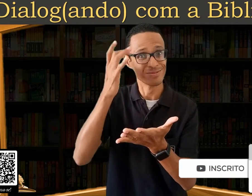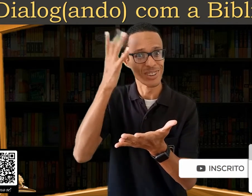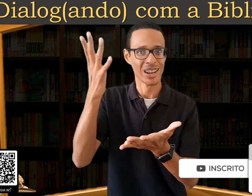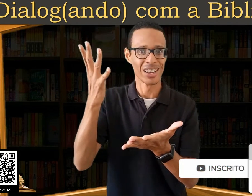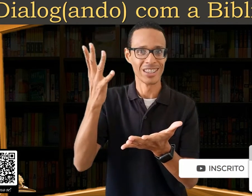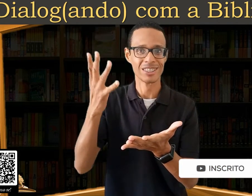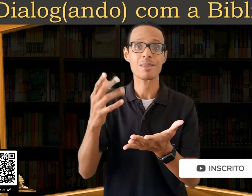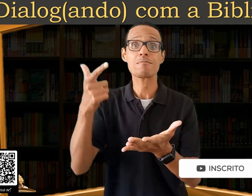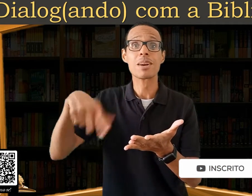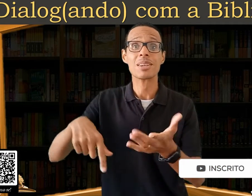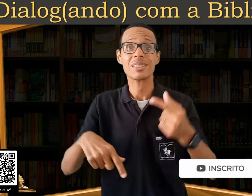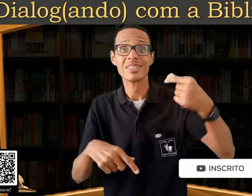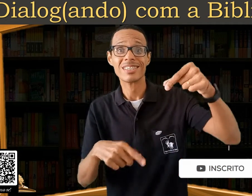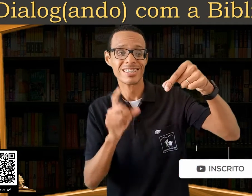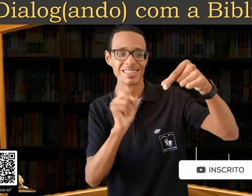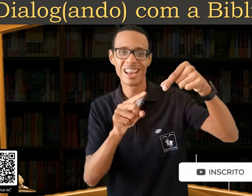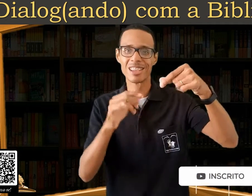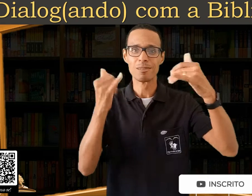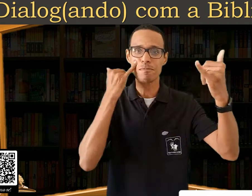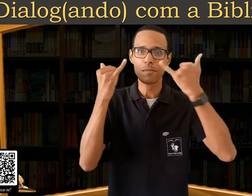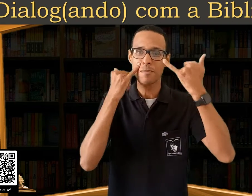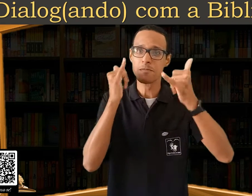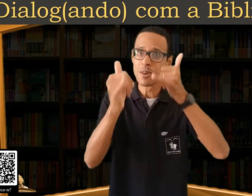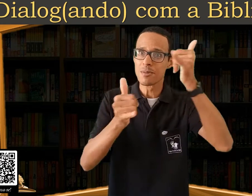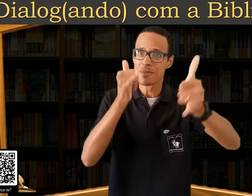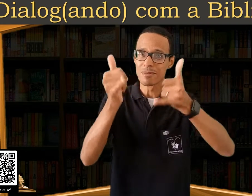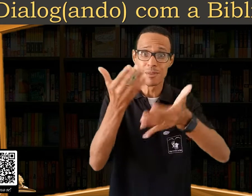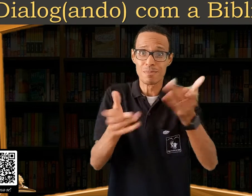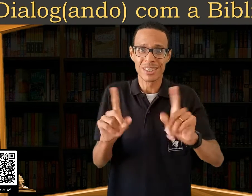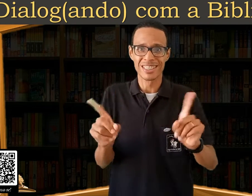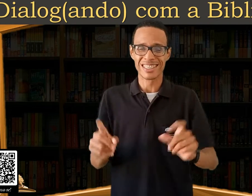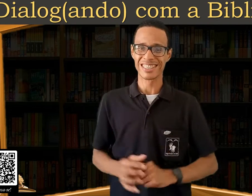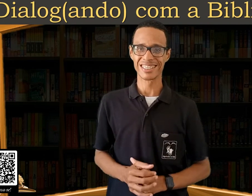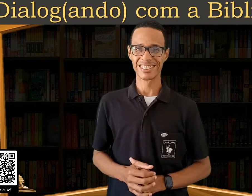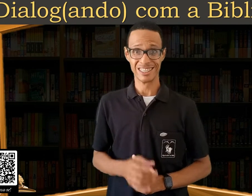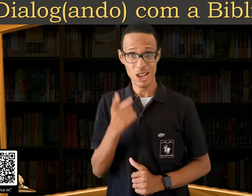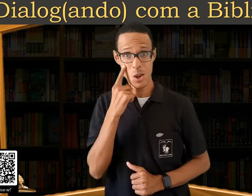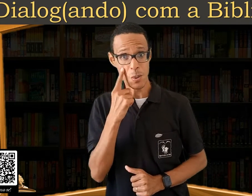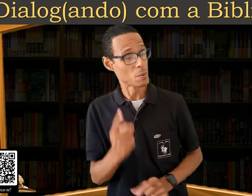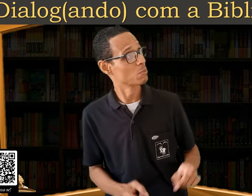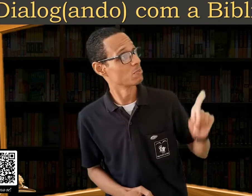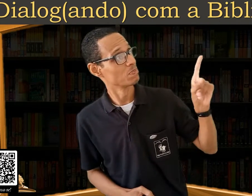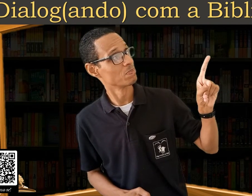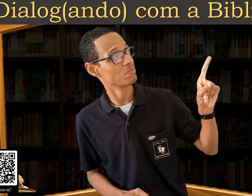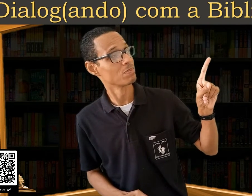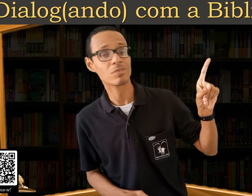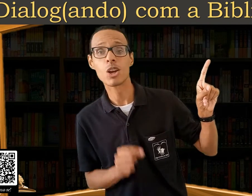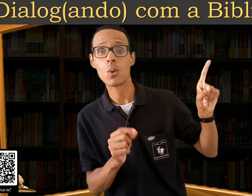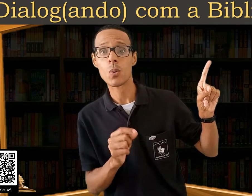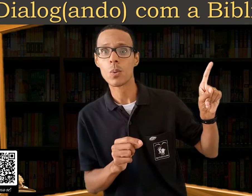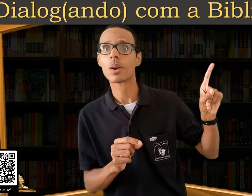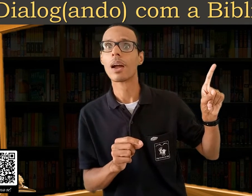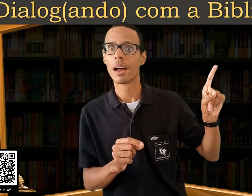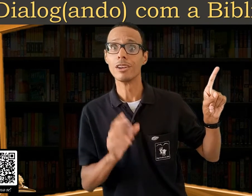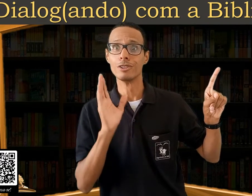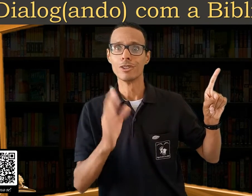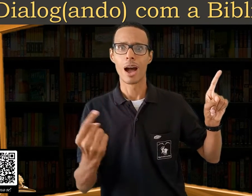Inscreva-se! Ative o sininho de notificações. Neste card aqui acima, você vai